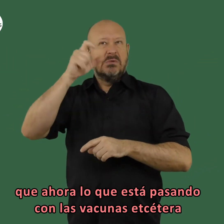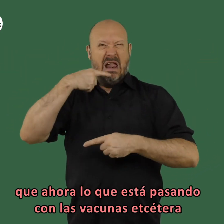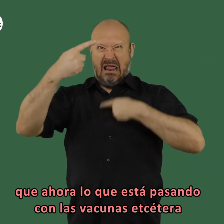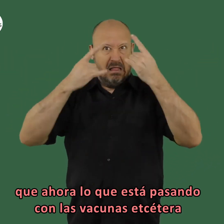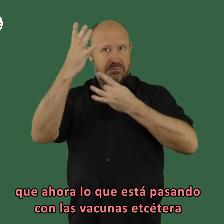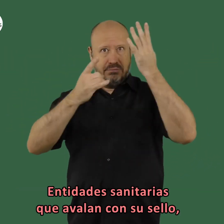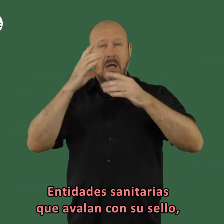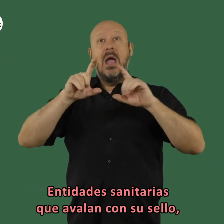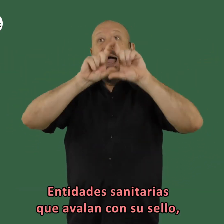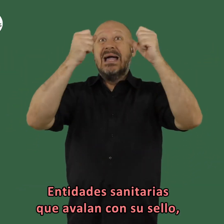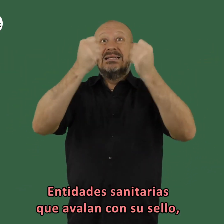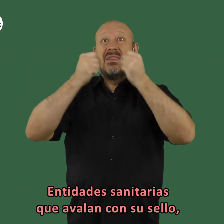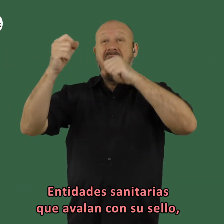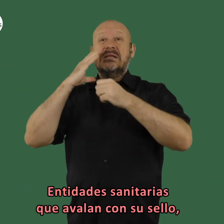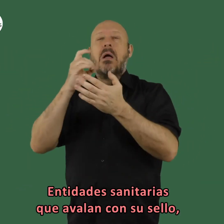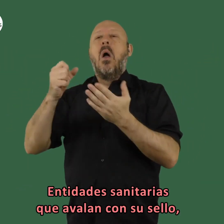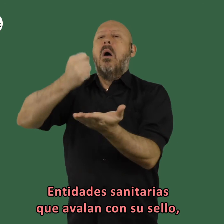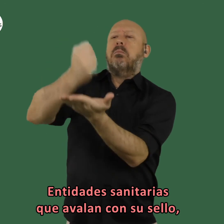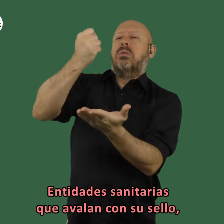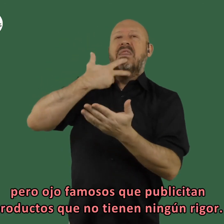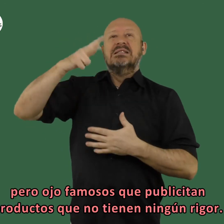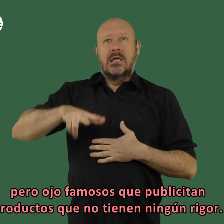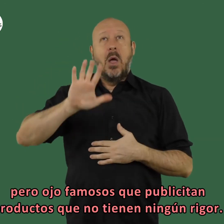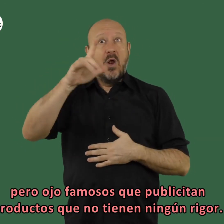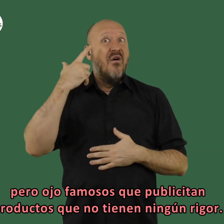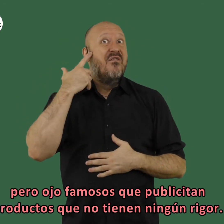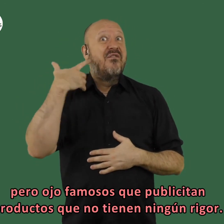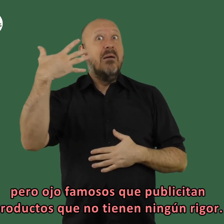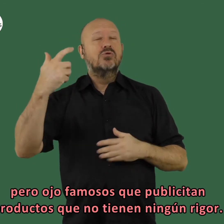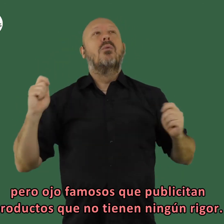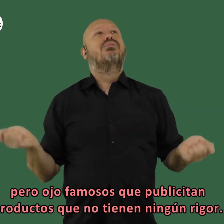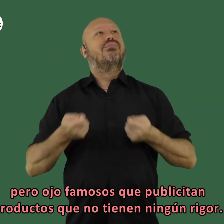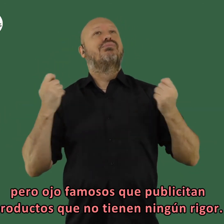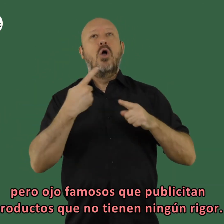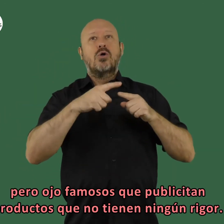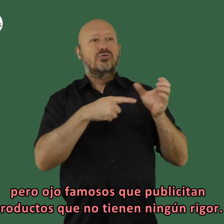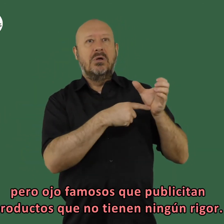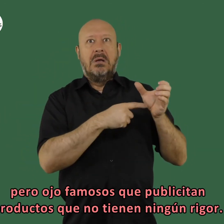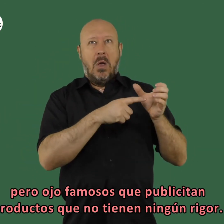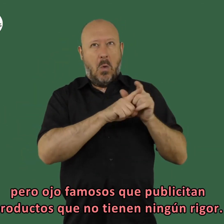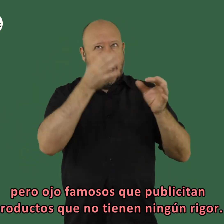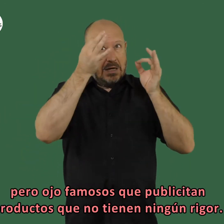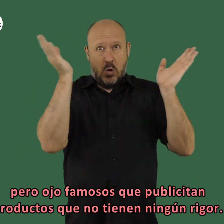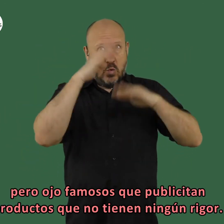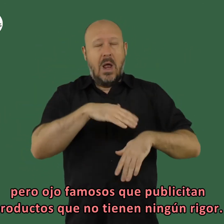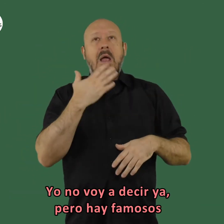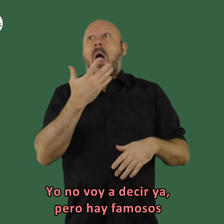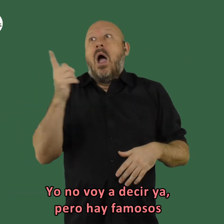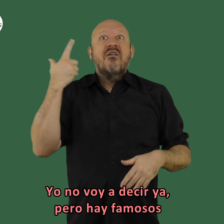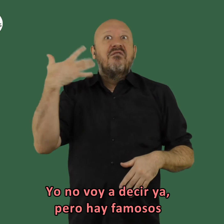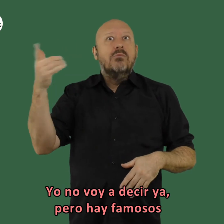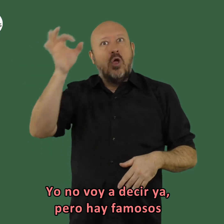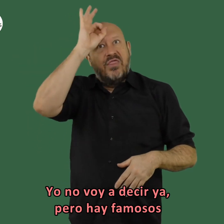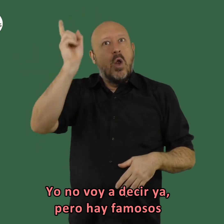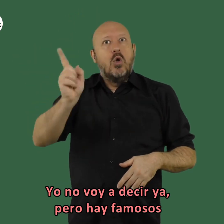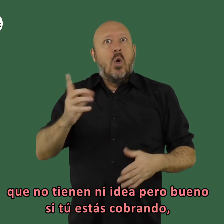vacunas etcétera entidades sanitarias que avalan con su sello pero ojo famoso que publicitan productos que no tienen ningún rigor y no voy